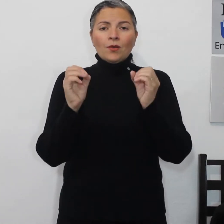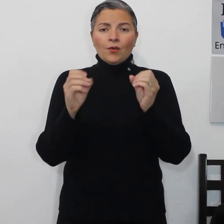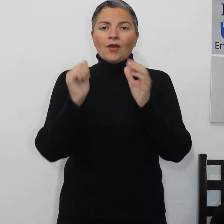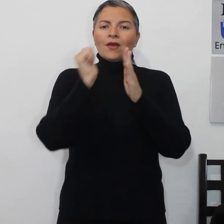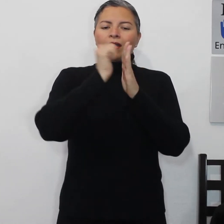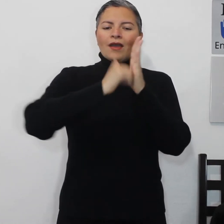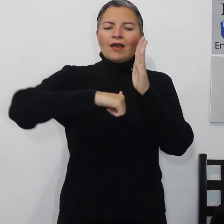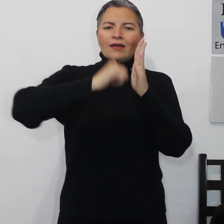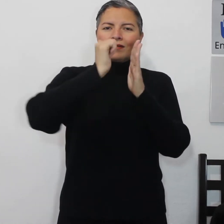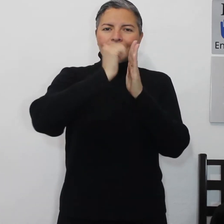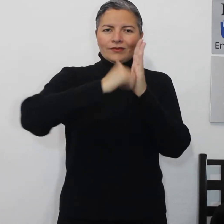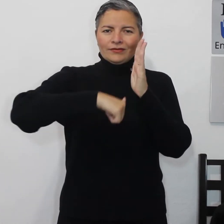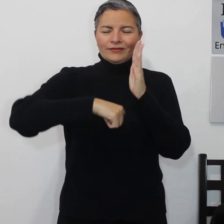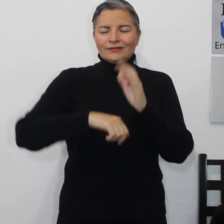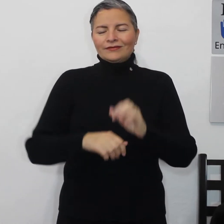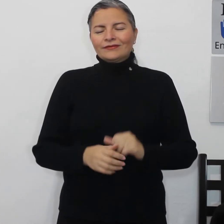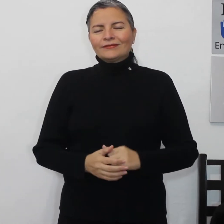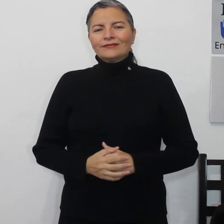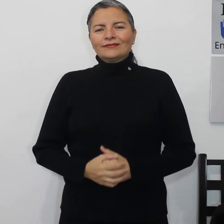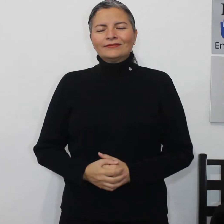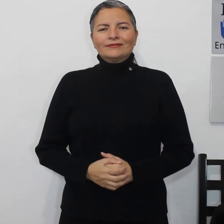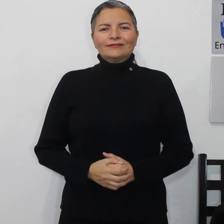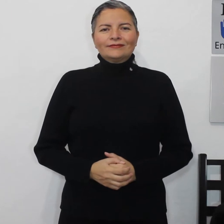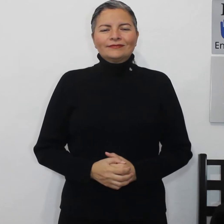hamburguesa,